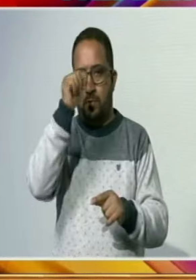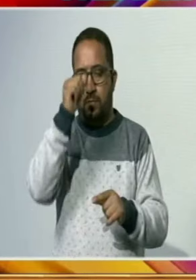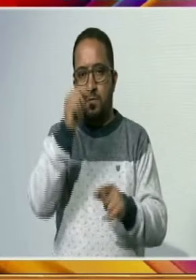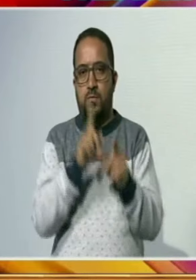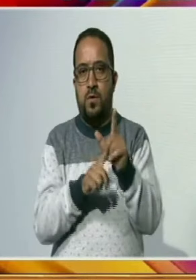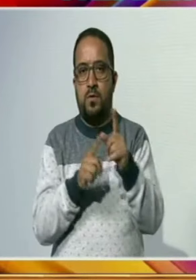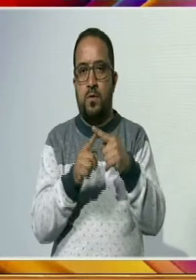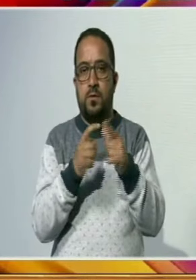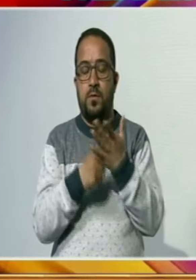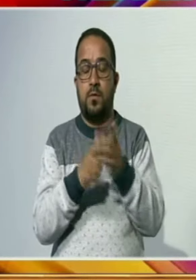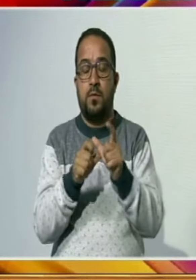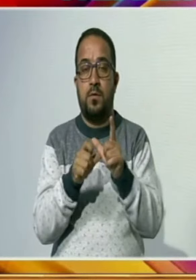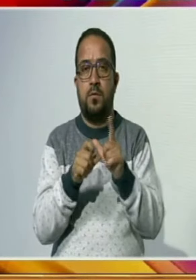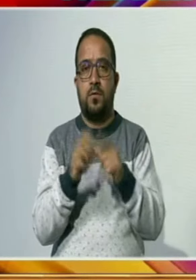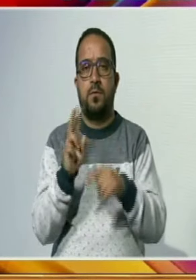کیلئے